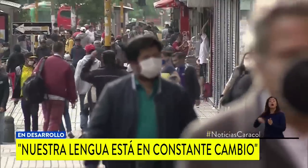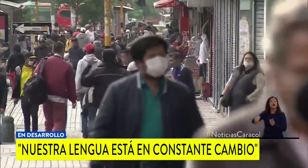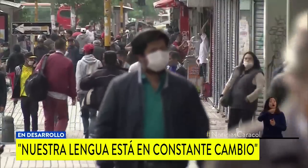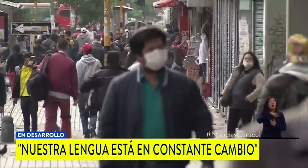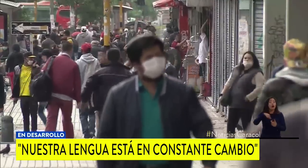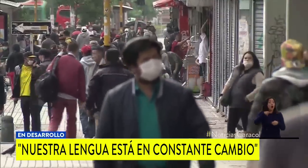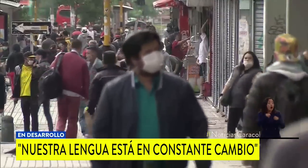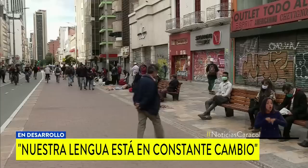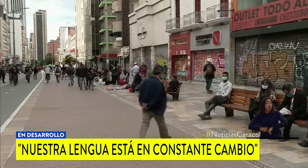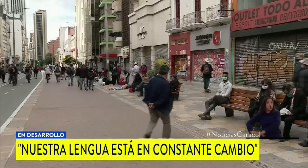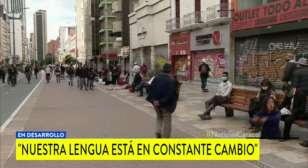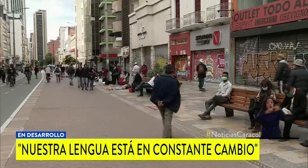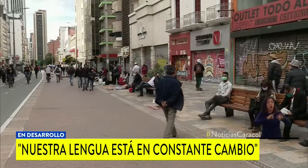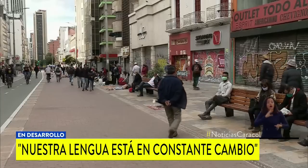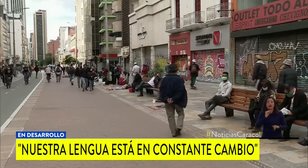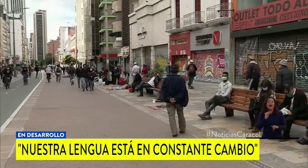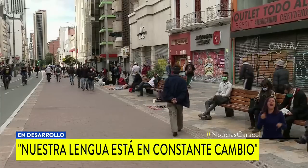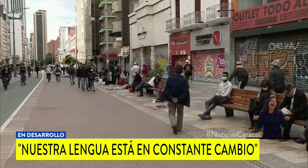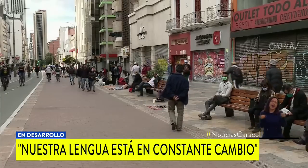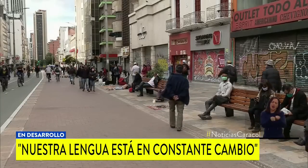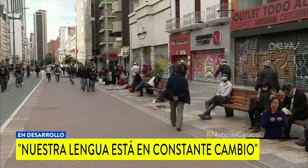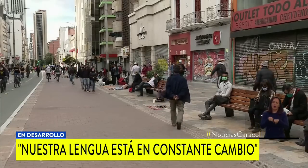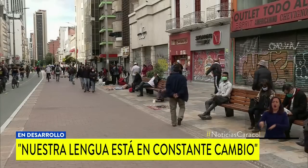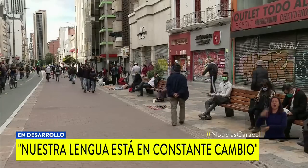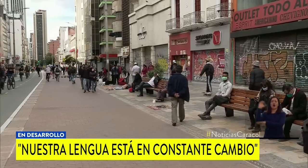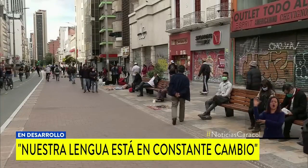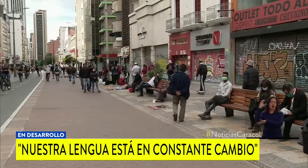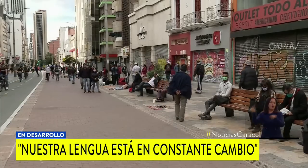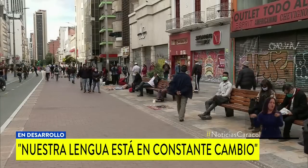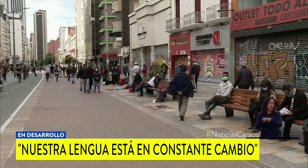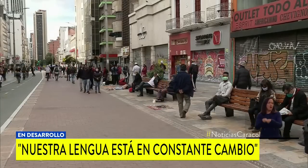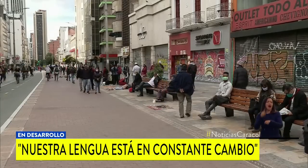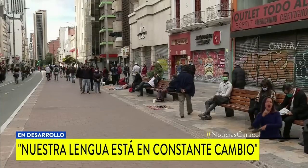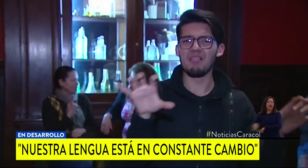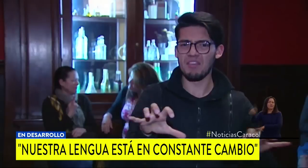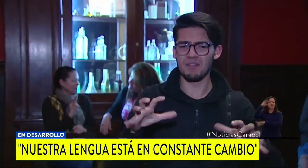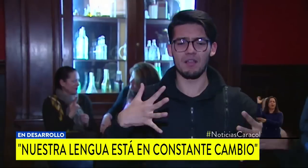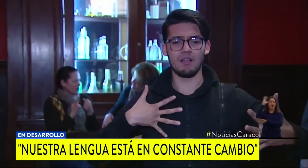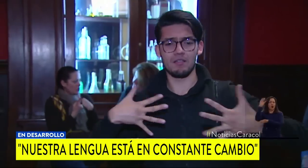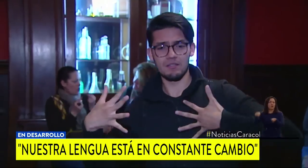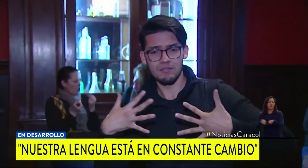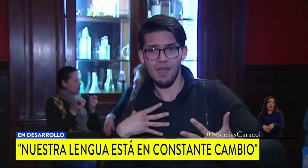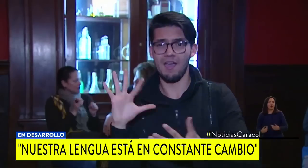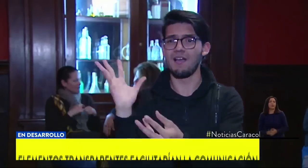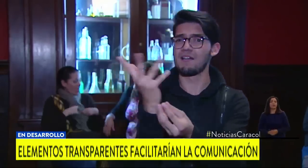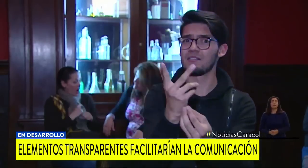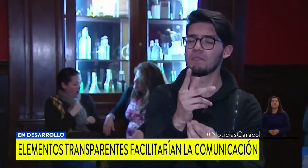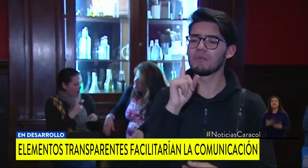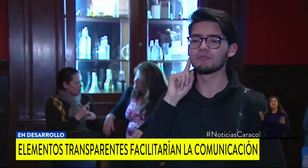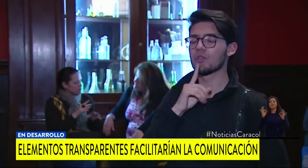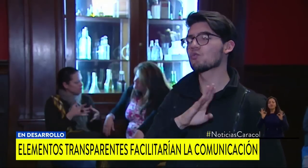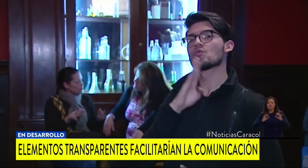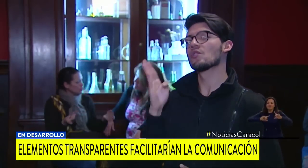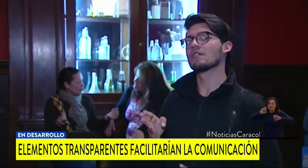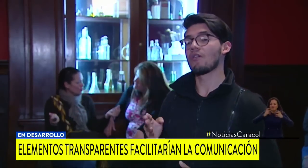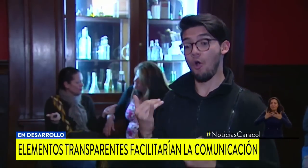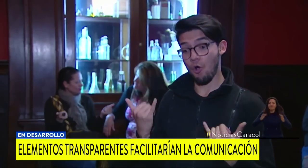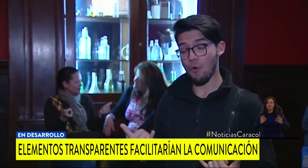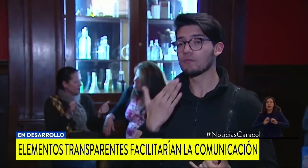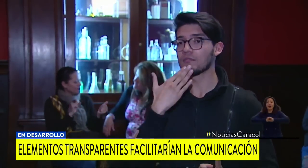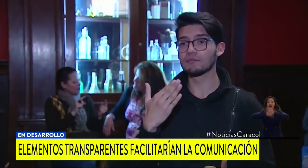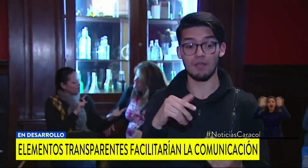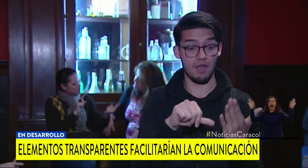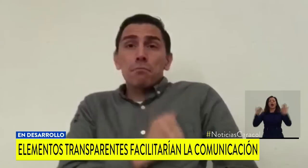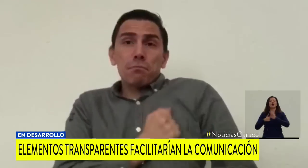lo hablemos igual. Y exactamente pasa igual con la comunidad sorda. El uso de elementos transparentes puede facilitar la